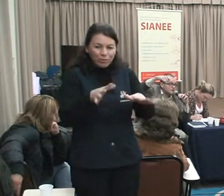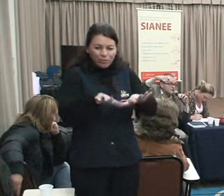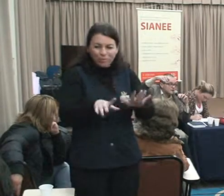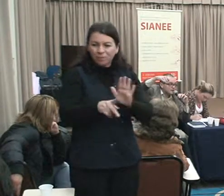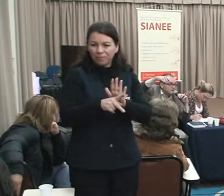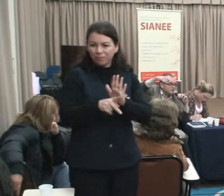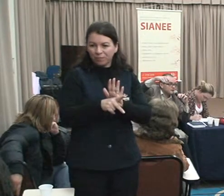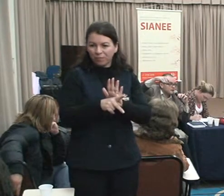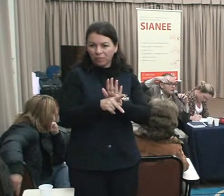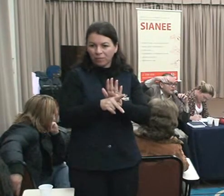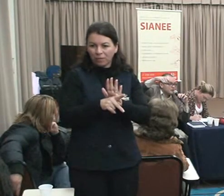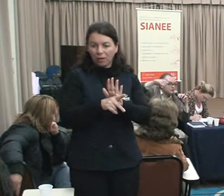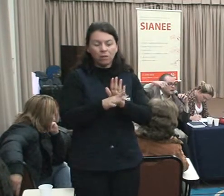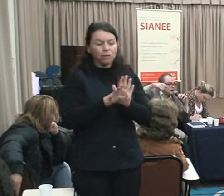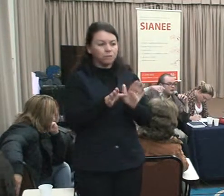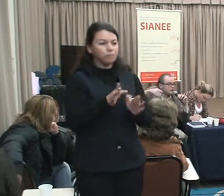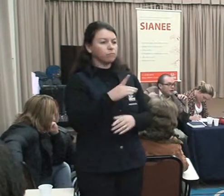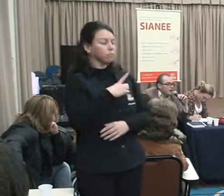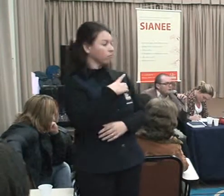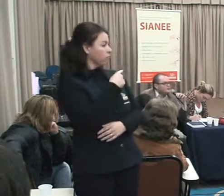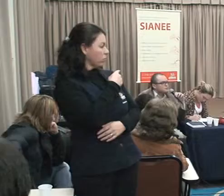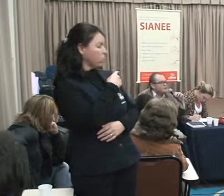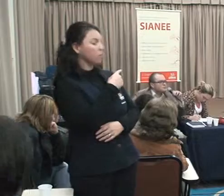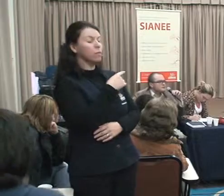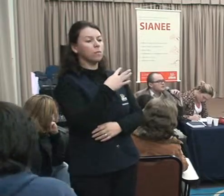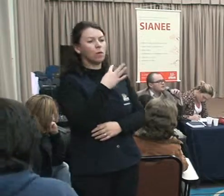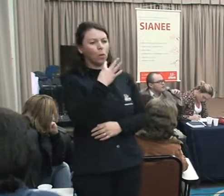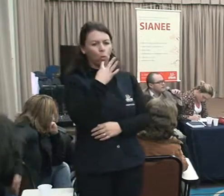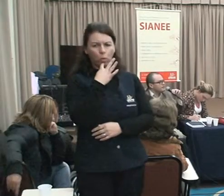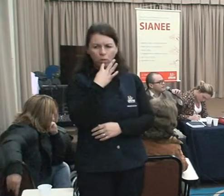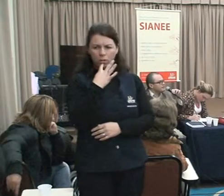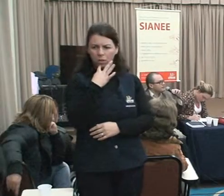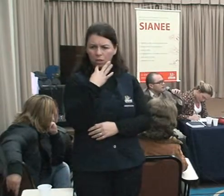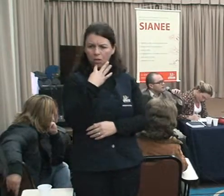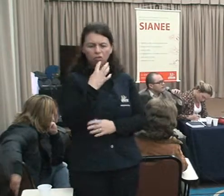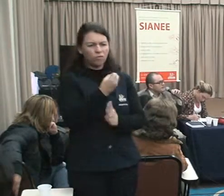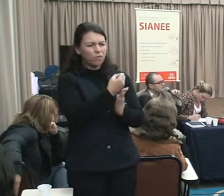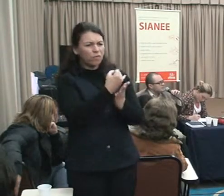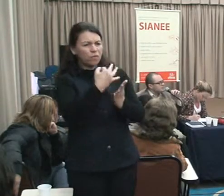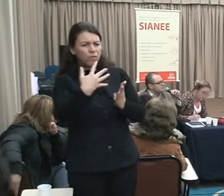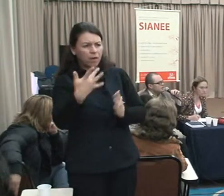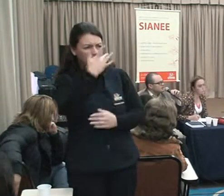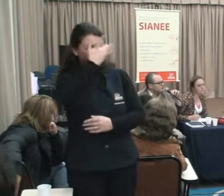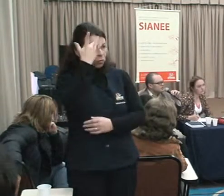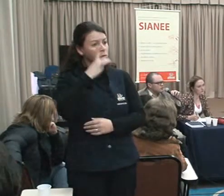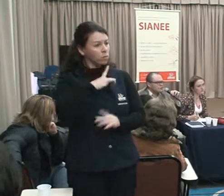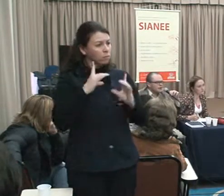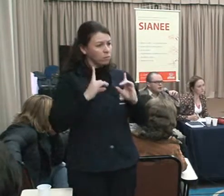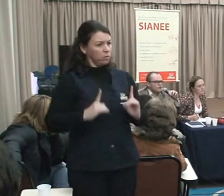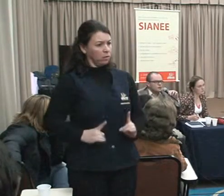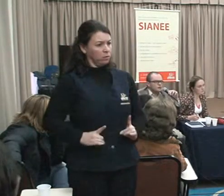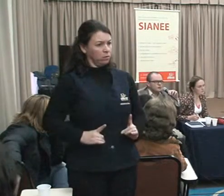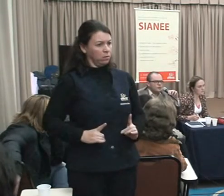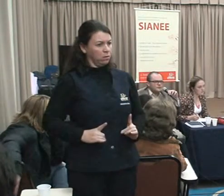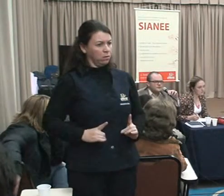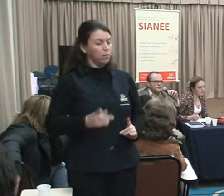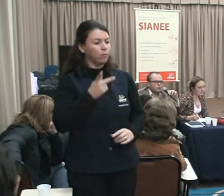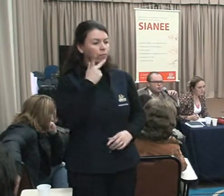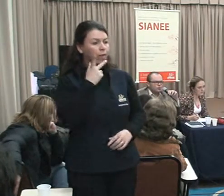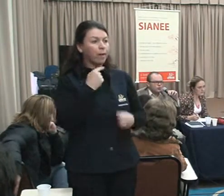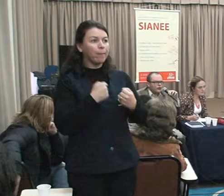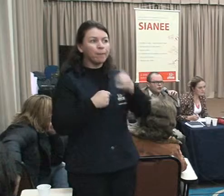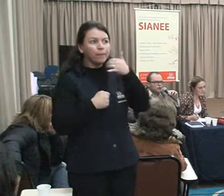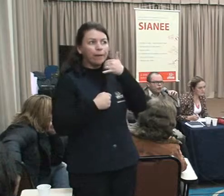pessoa com deficiência, que fala, ah, mas por você não liga avisando? Não, mas eu coloquei lá no meu